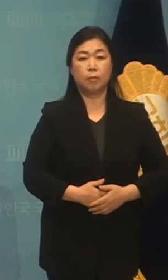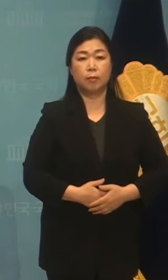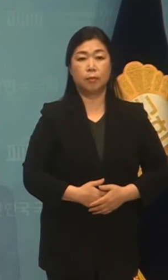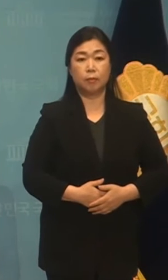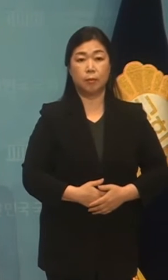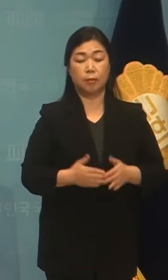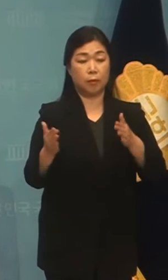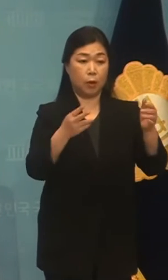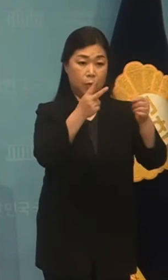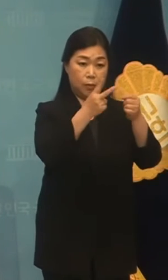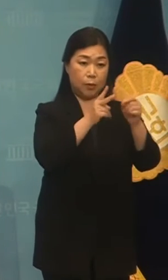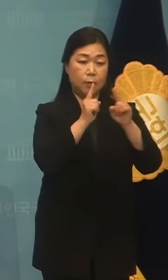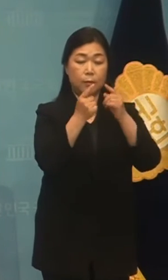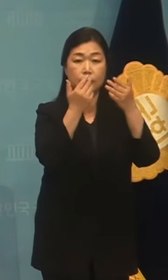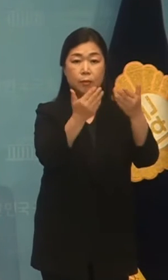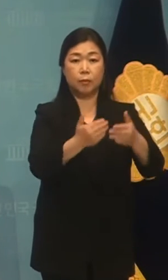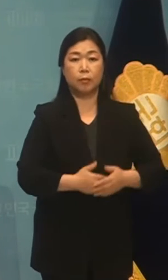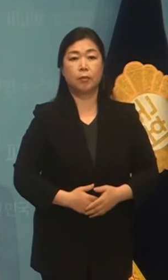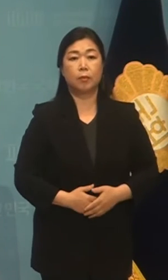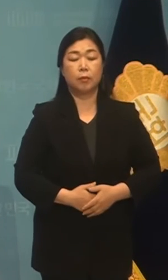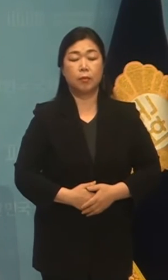두 번째 문제입니다.